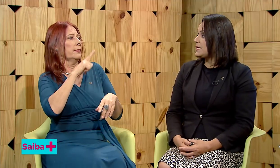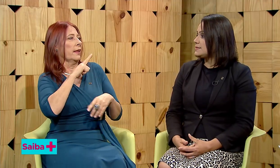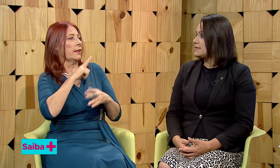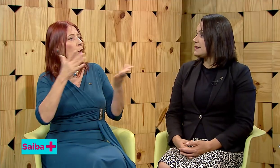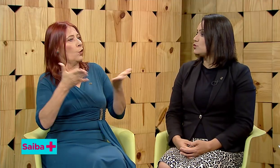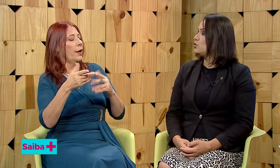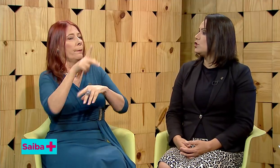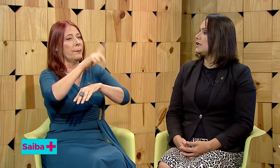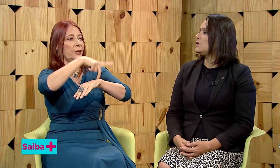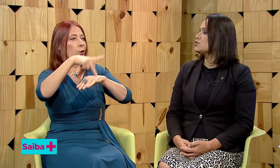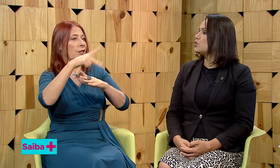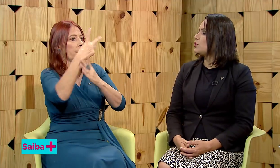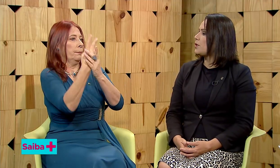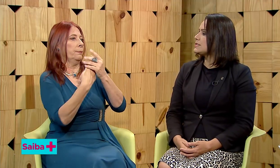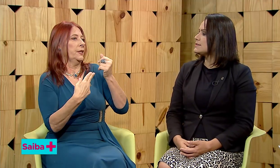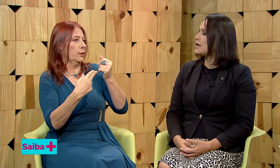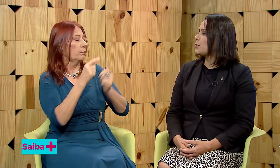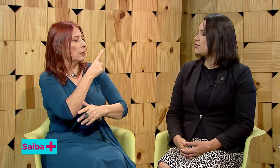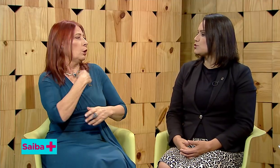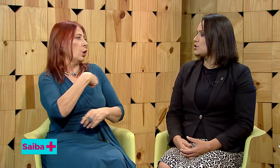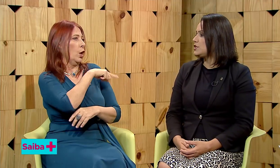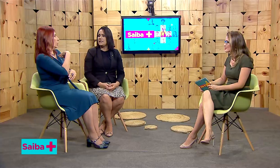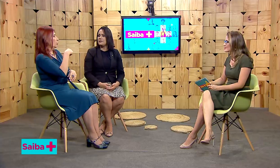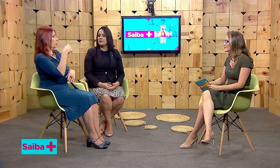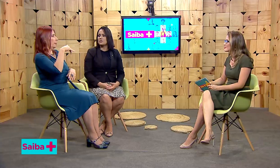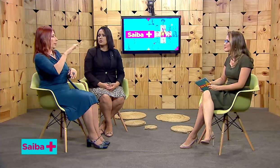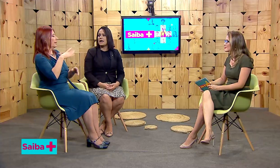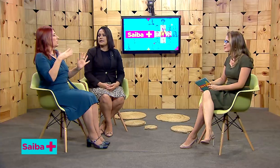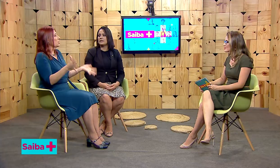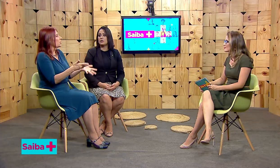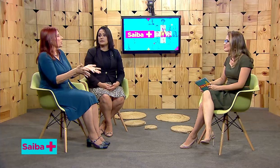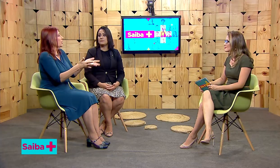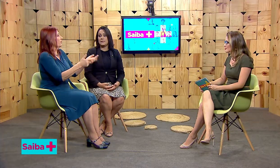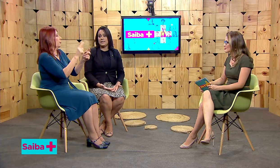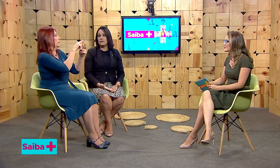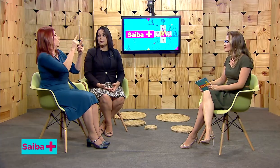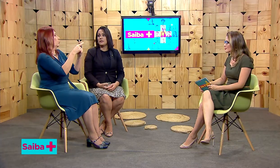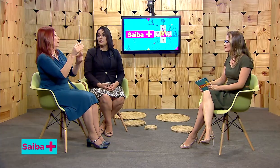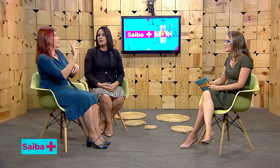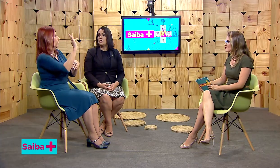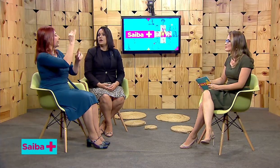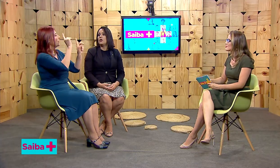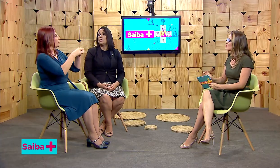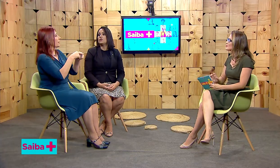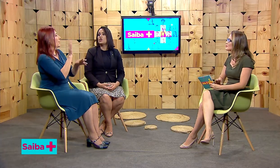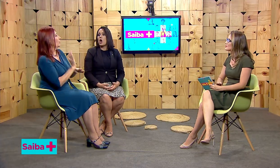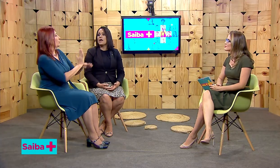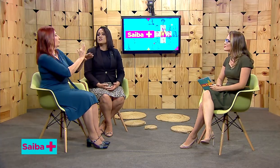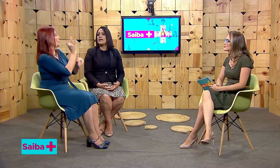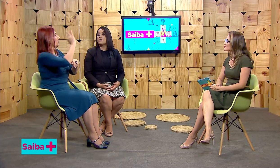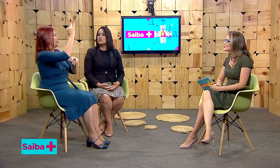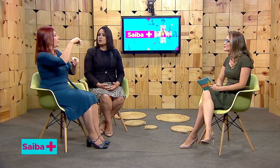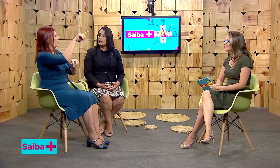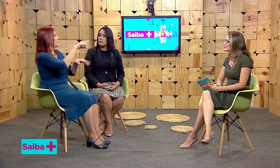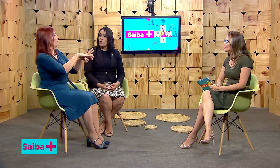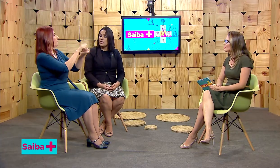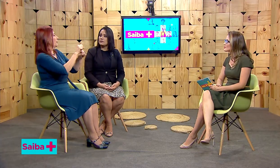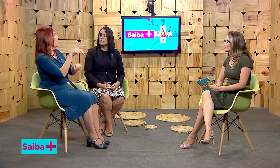para a licenciatura, em que o surdo pode ser professor de Libras ou na área bilíngue. Nós queremos que muitos